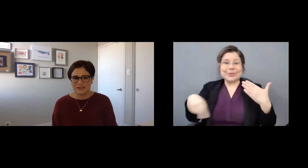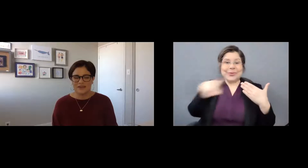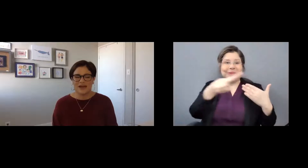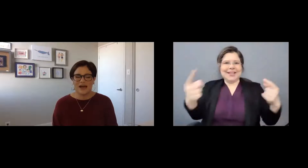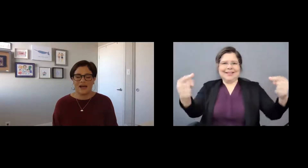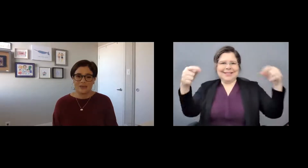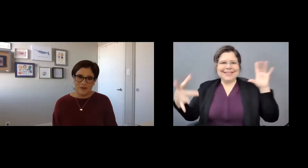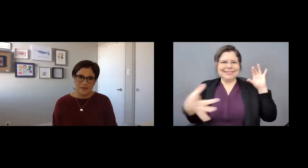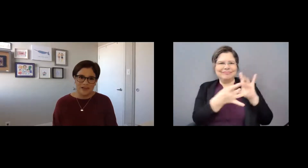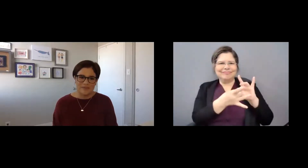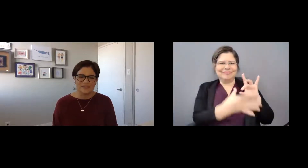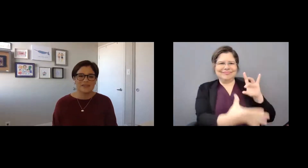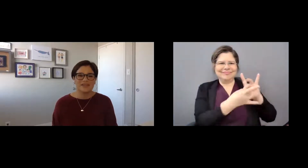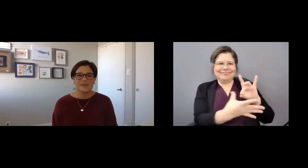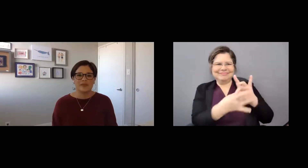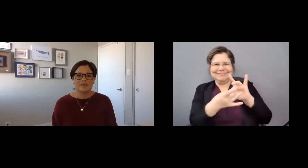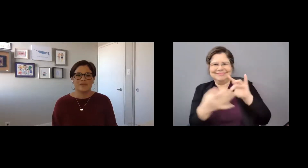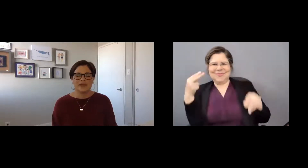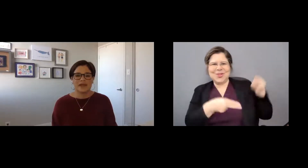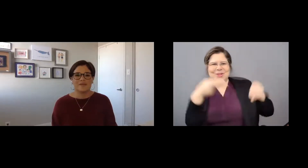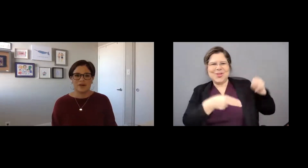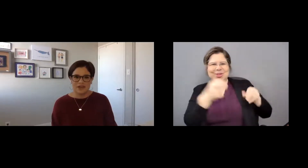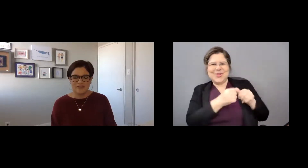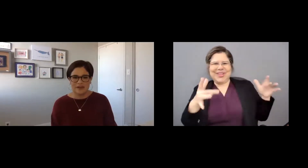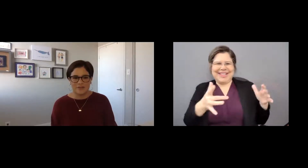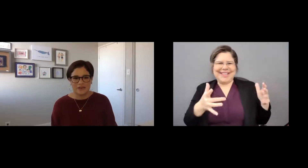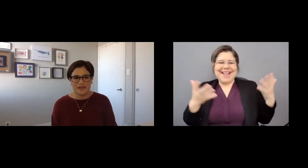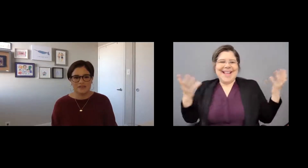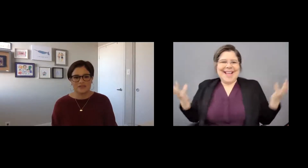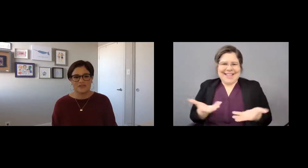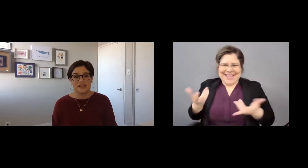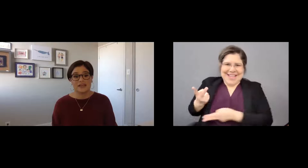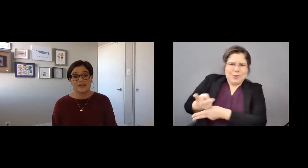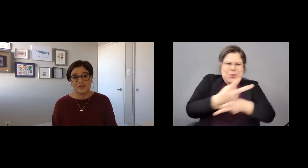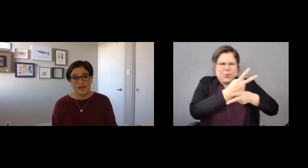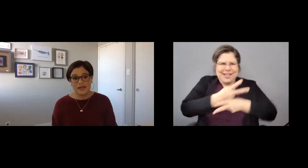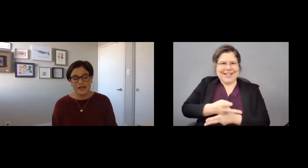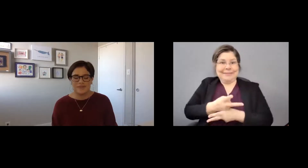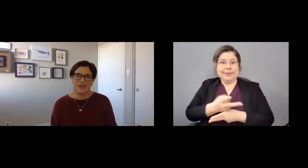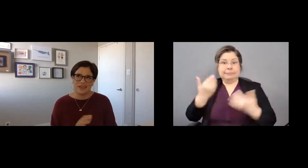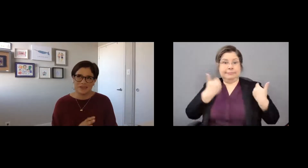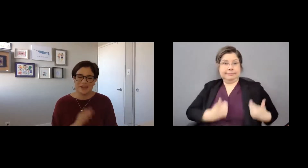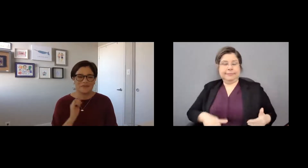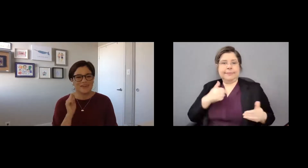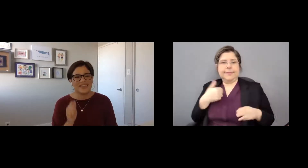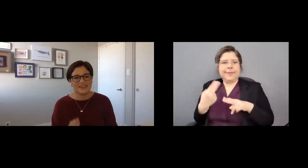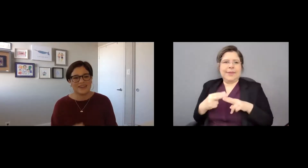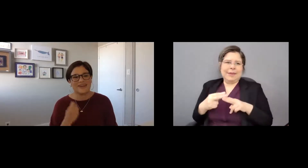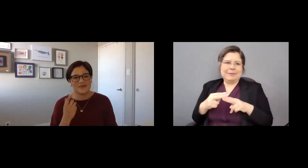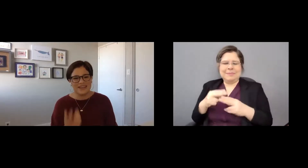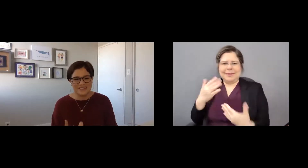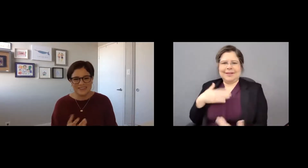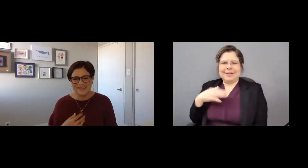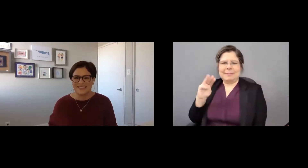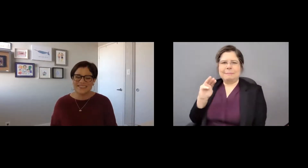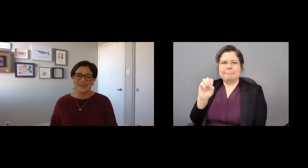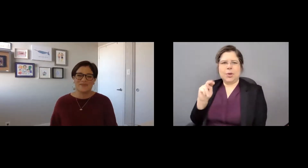educativa Aquí nos cuidamos. Mi nombre es Mónica Feliomogen, yo soy la directora, no la directora ejecutiva, la directora